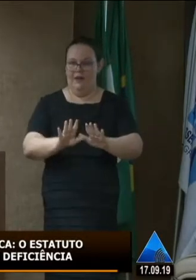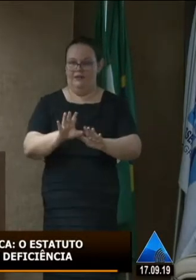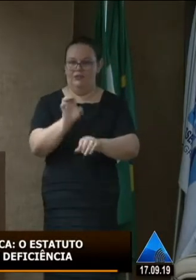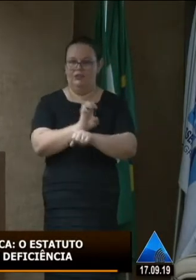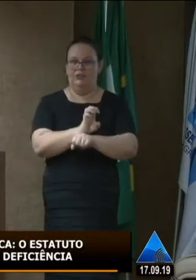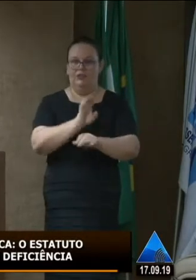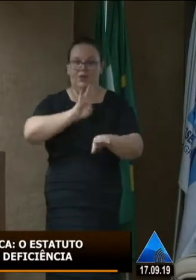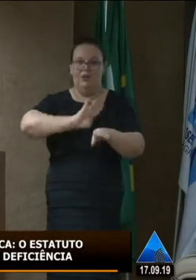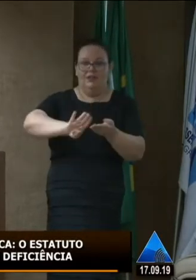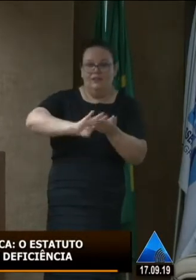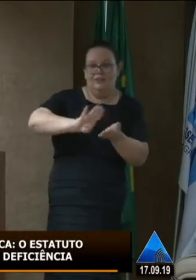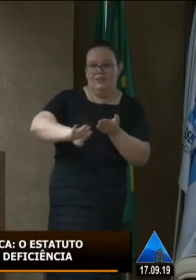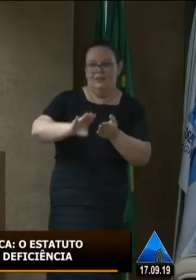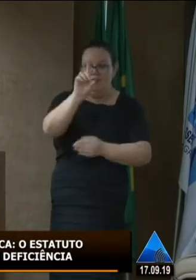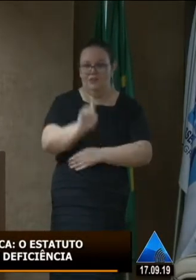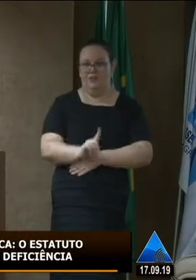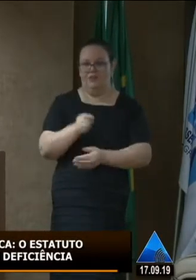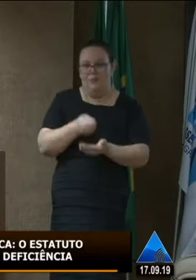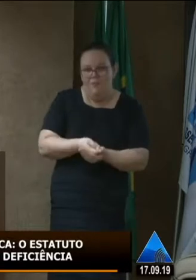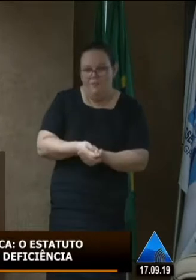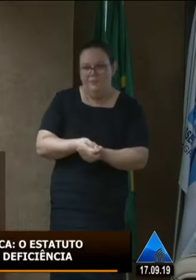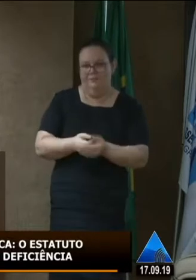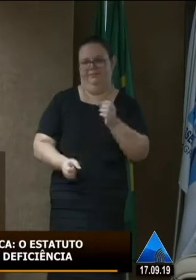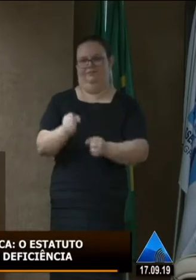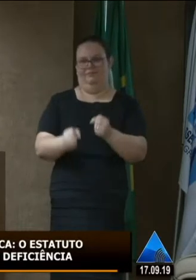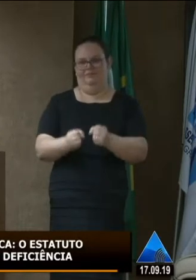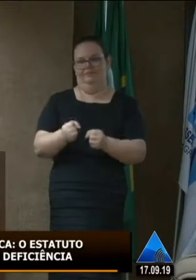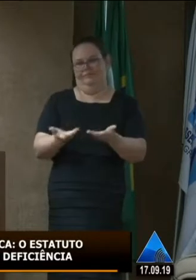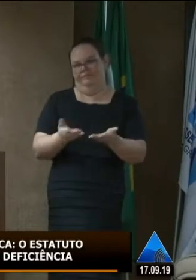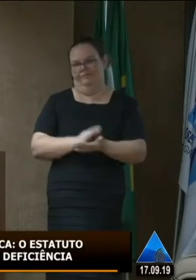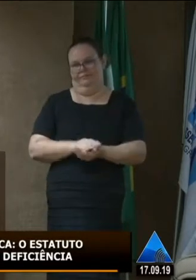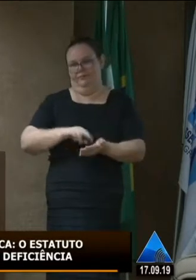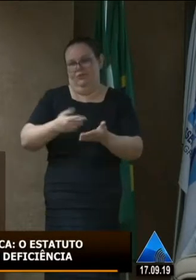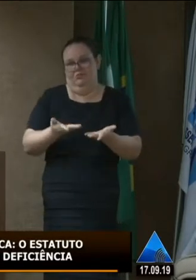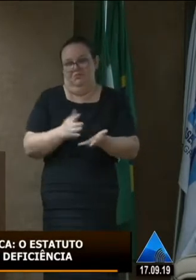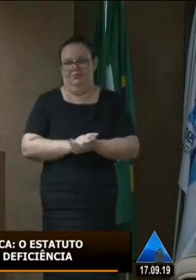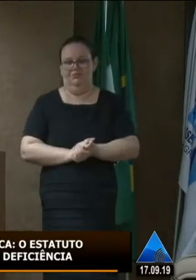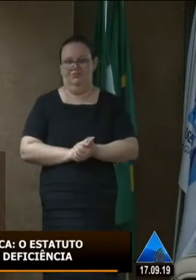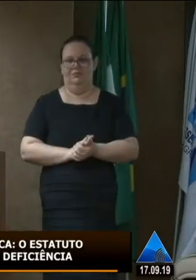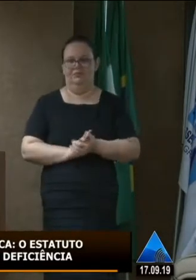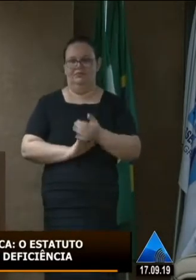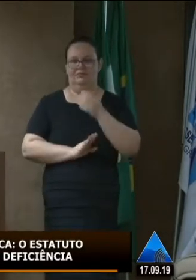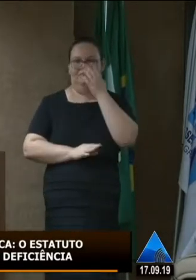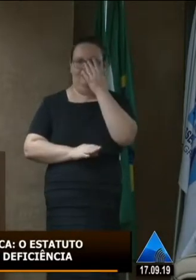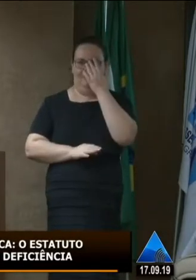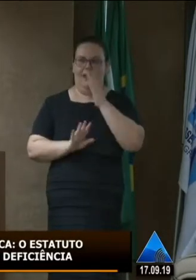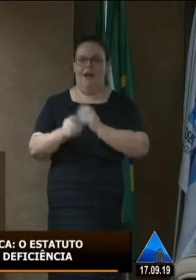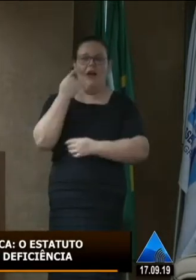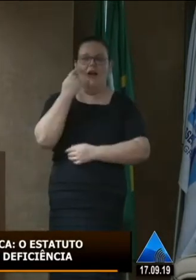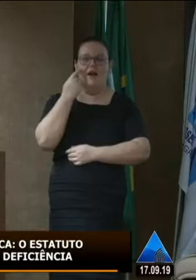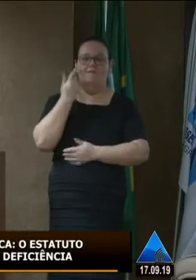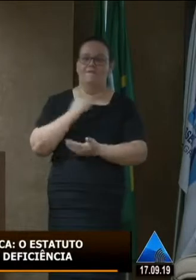é muito sem sentido não existe nenhuma lógica disso aí você passa para situação